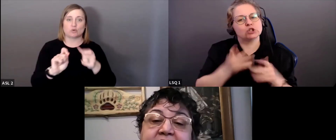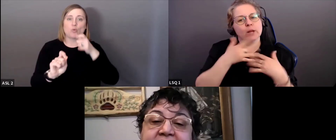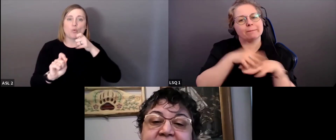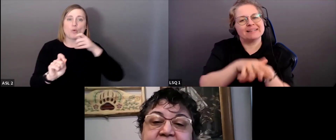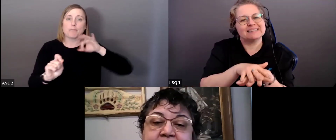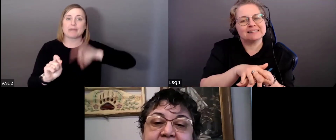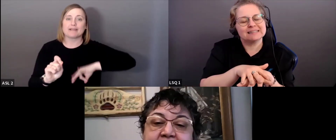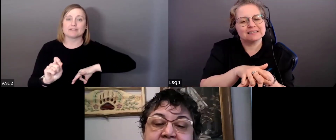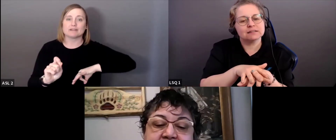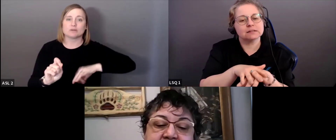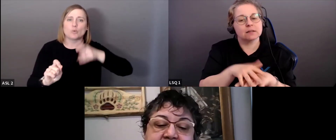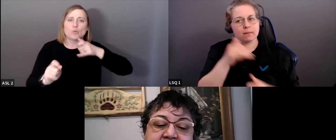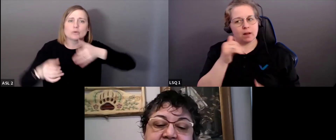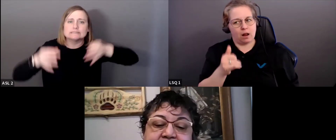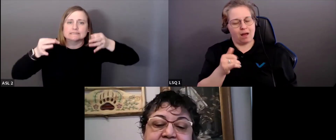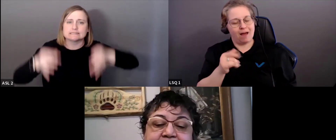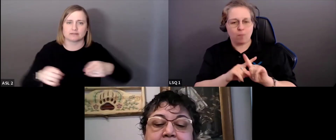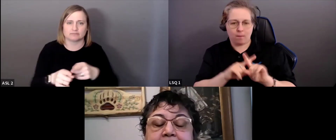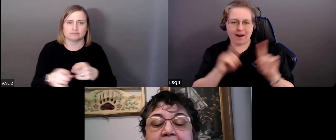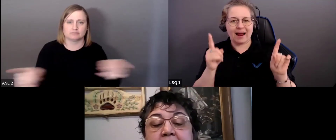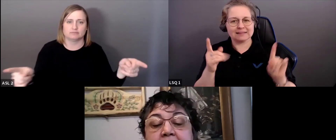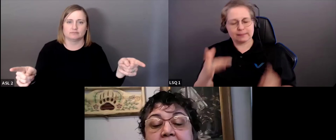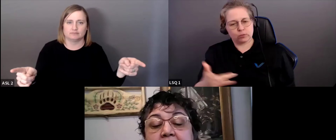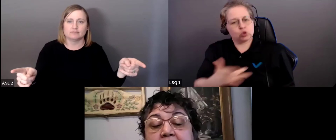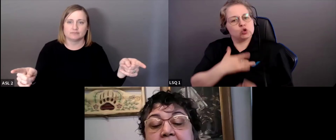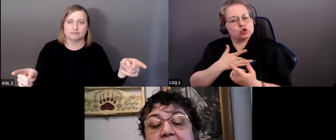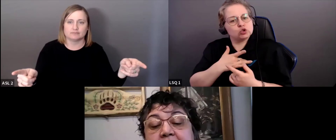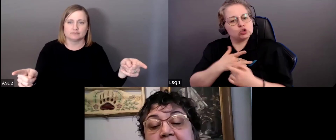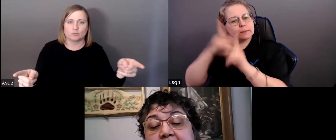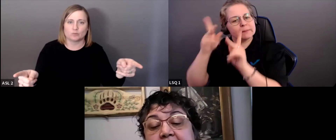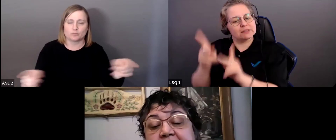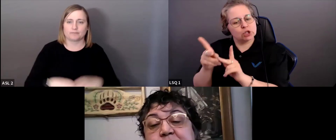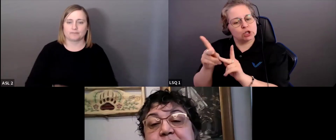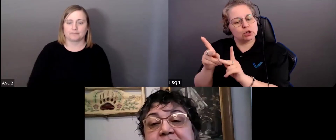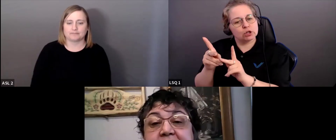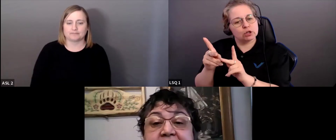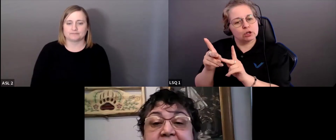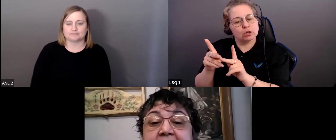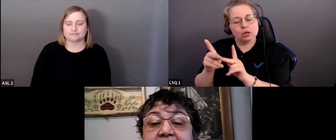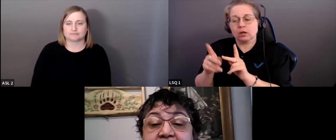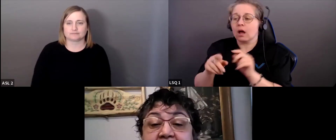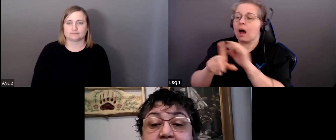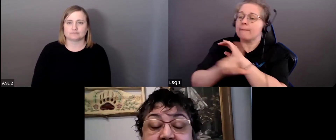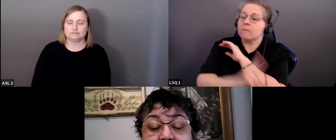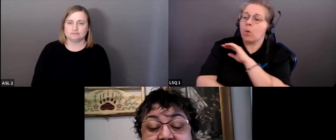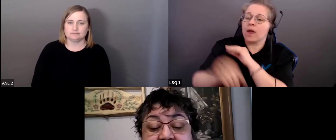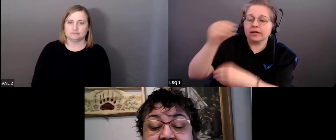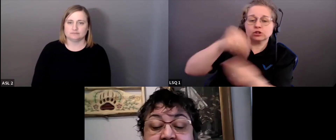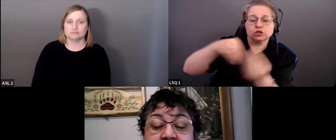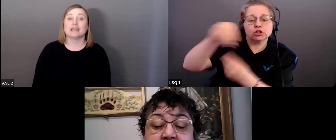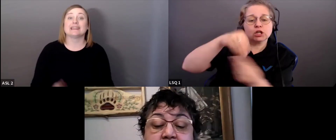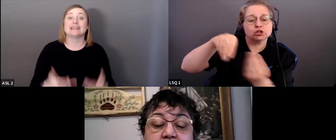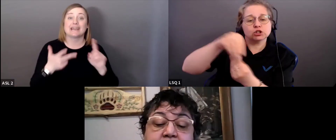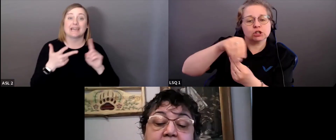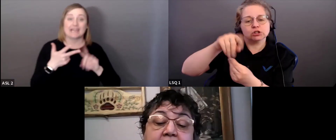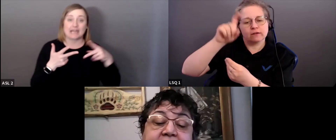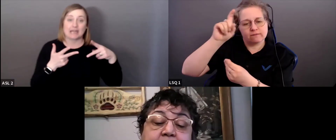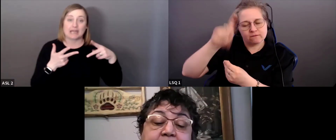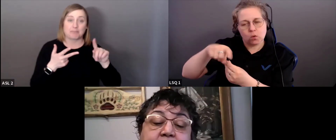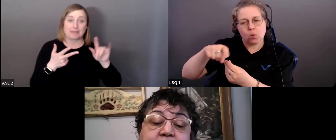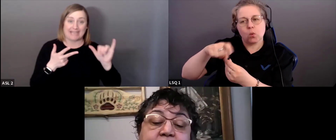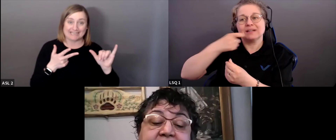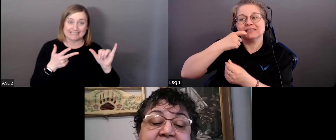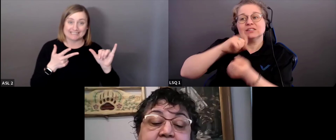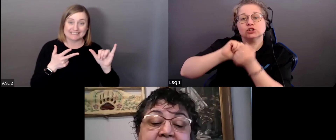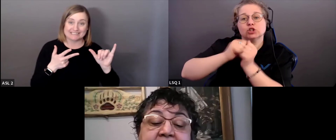les bénéficiaires des changements qu'on apporte doivent être les décideurs.